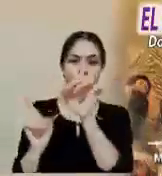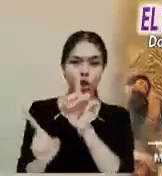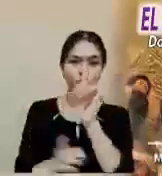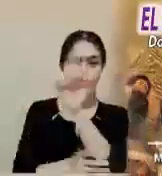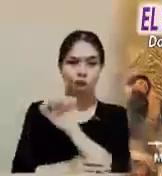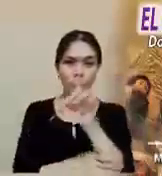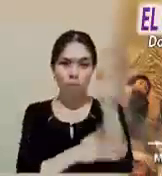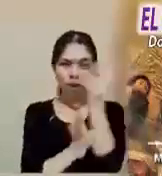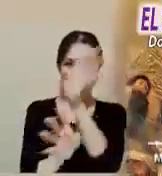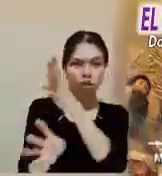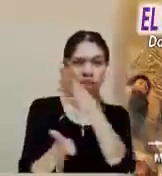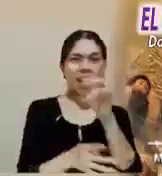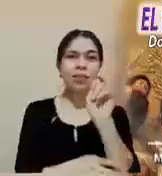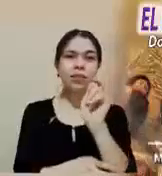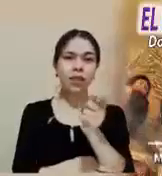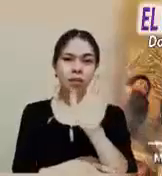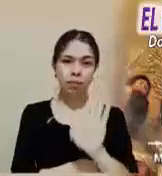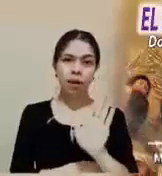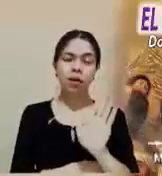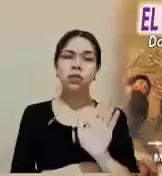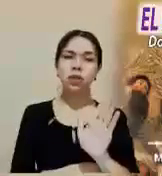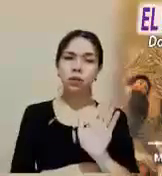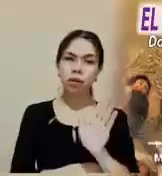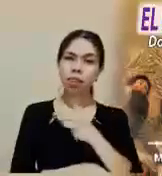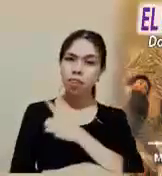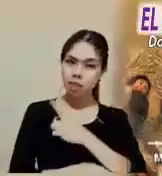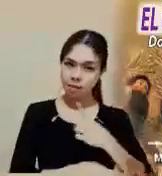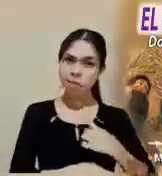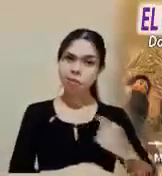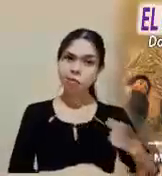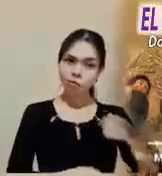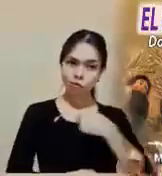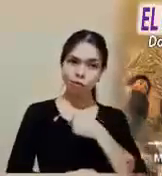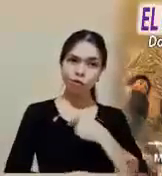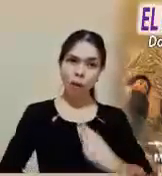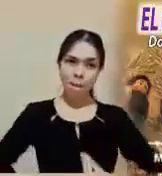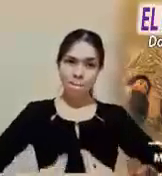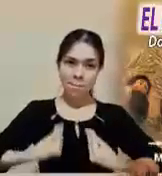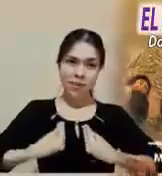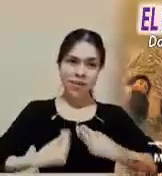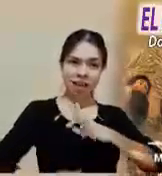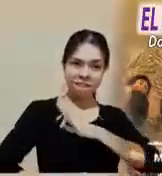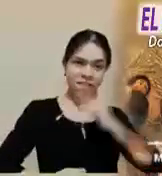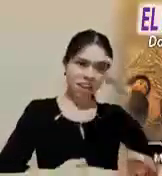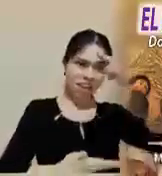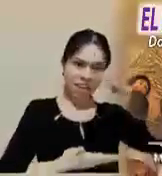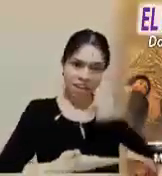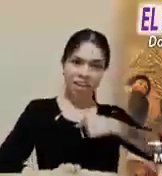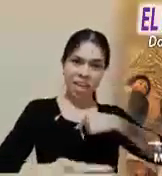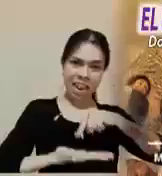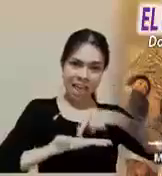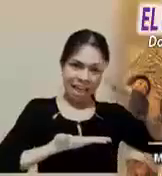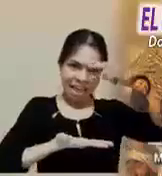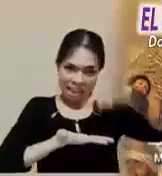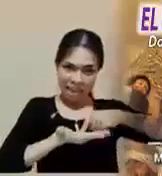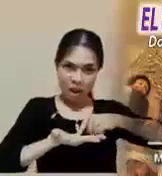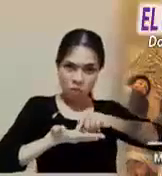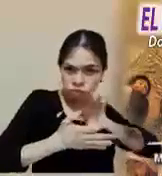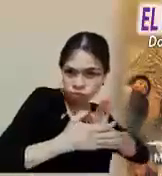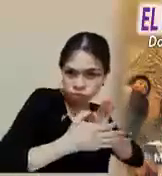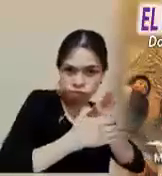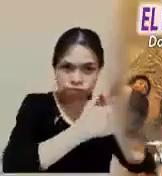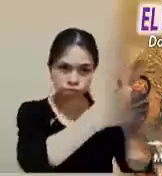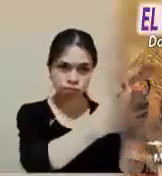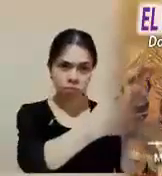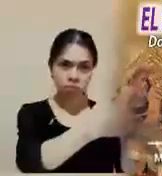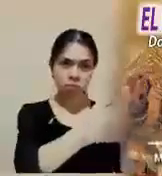reto de ser coherentes. Decirle a Jesús un bendito el que viene y sostenerlo con nuestra vida. Seguir sus pasos